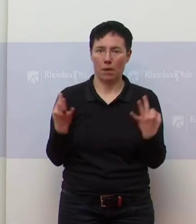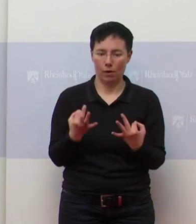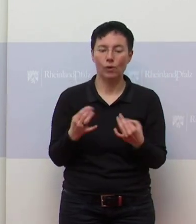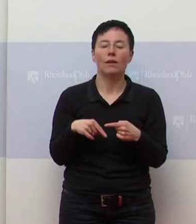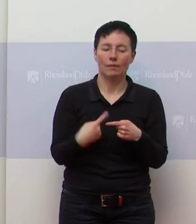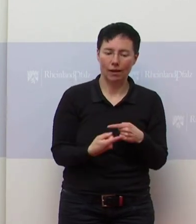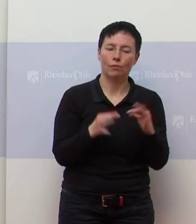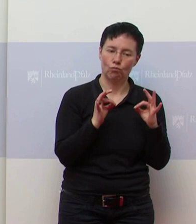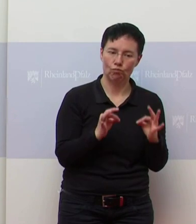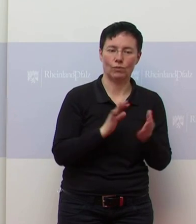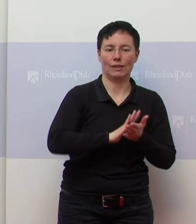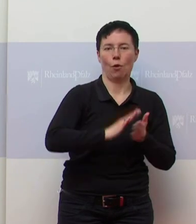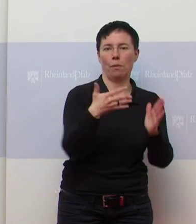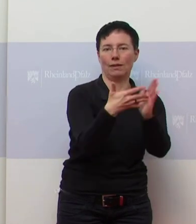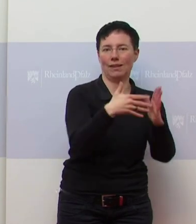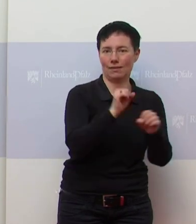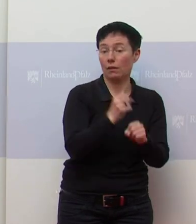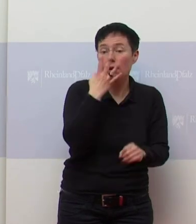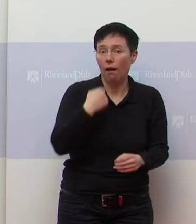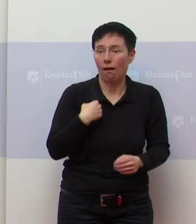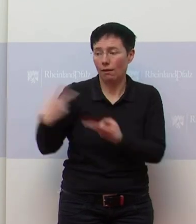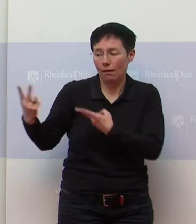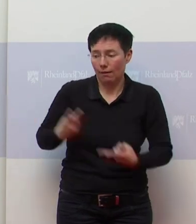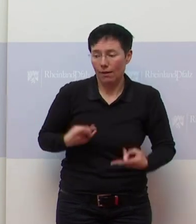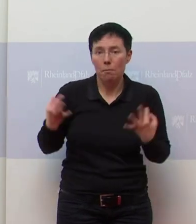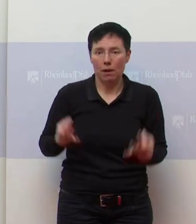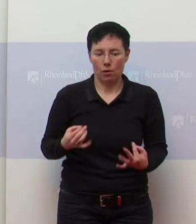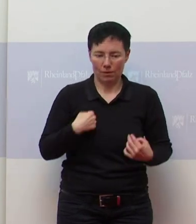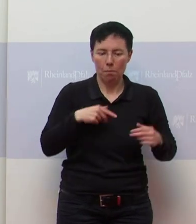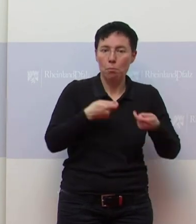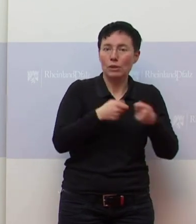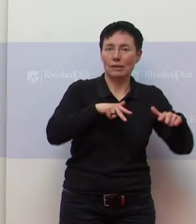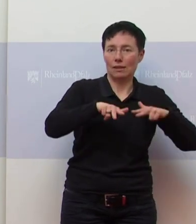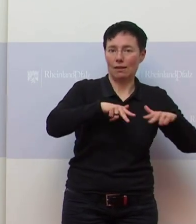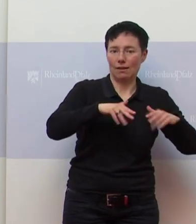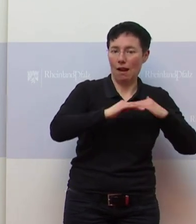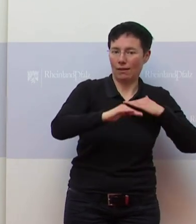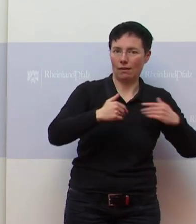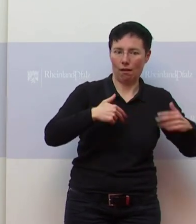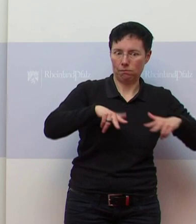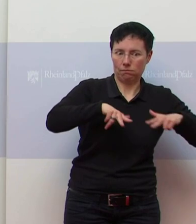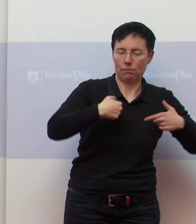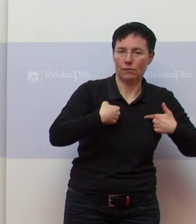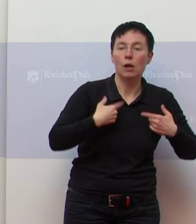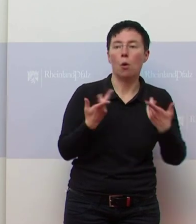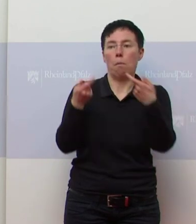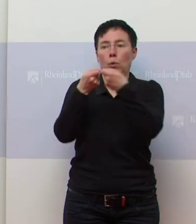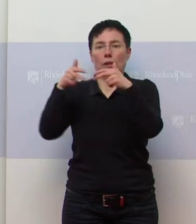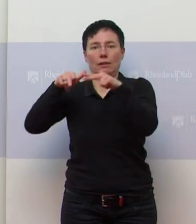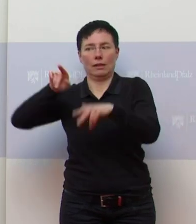Also wir brauchen auch mehr Tests. Dafür können wir aber nicht sorgen als Bundesländer, sondern dafür muss der Bund sorgen. Da ist auch